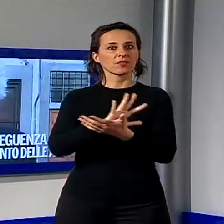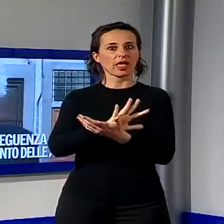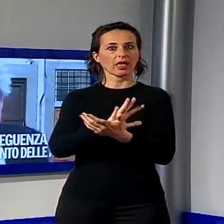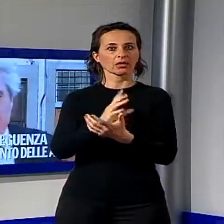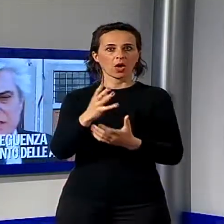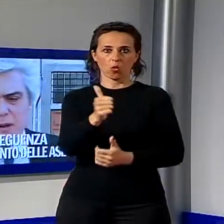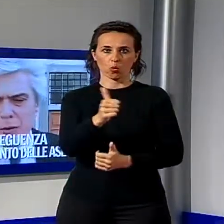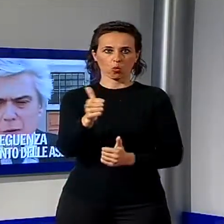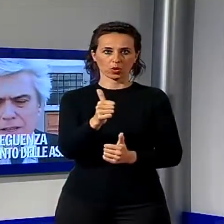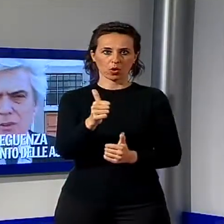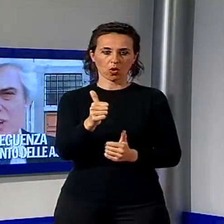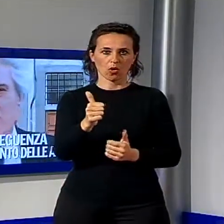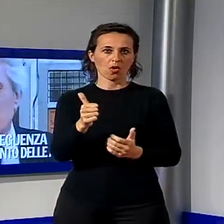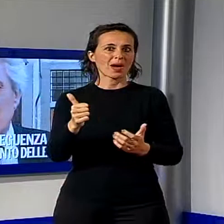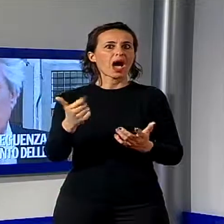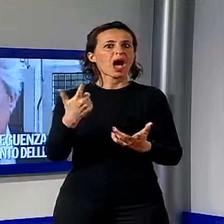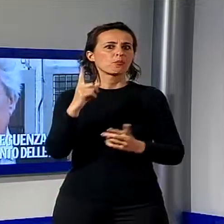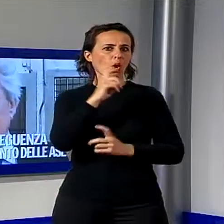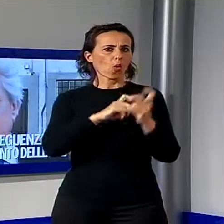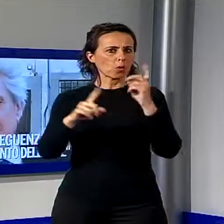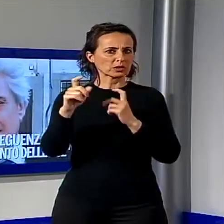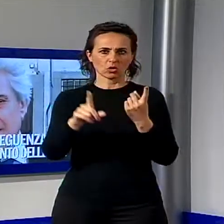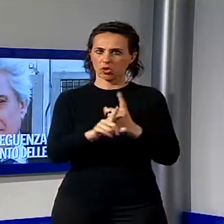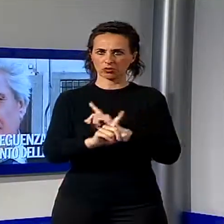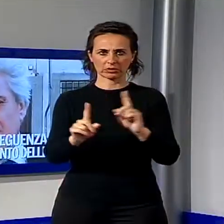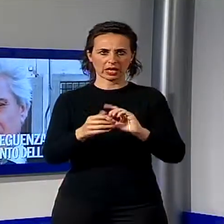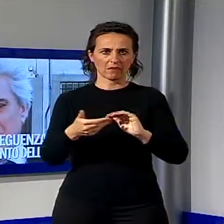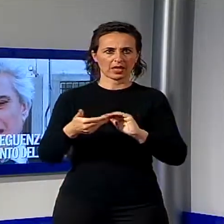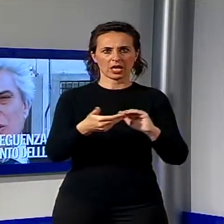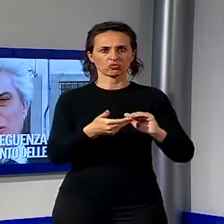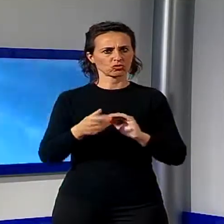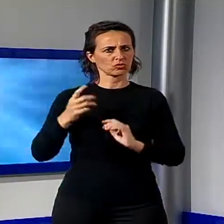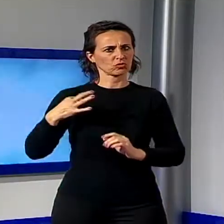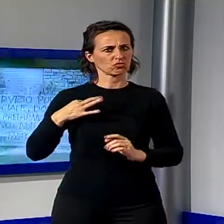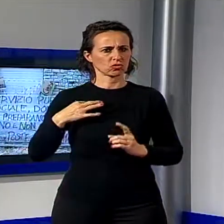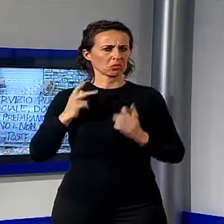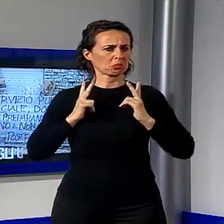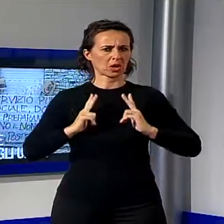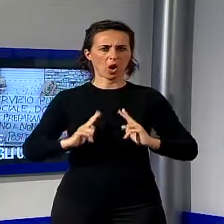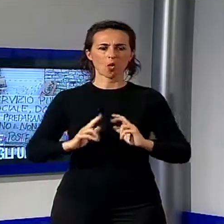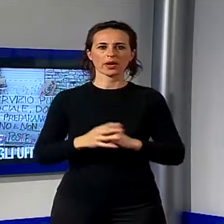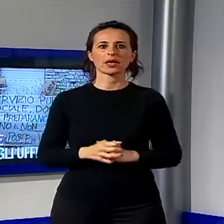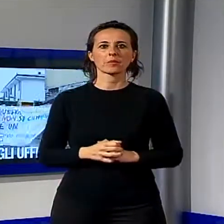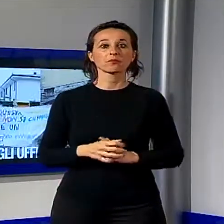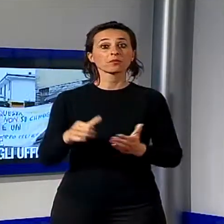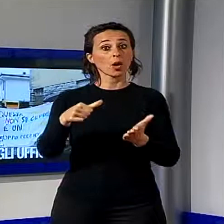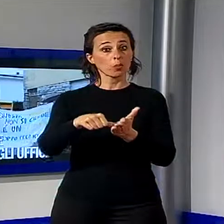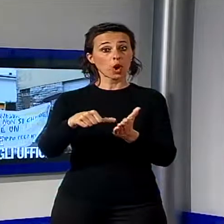Marroni risponde così ai timori di associazioni e cittadini. Poste sospende la chiusura degli